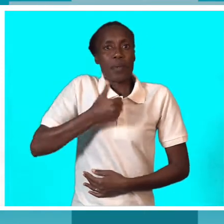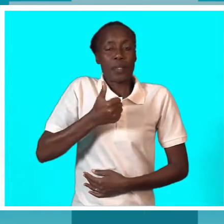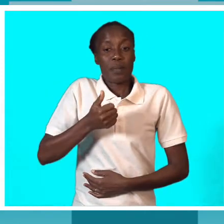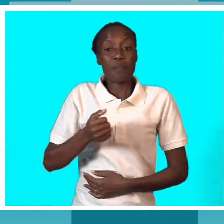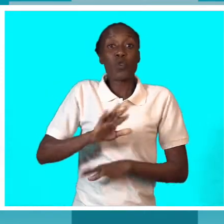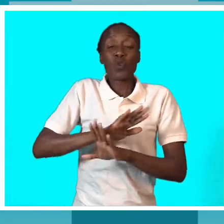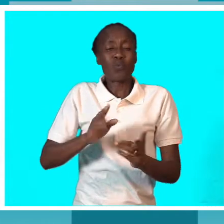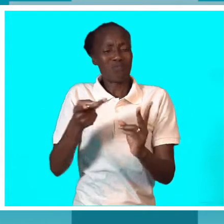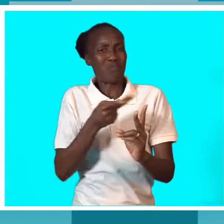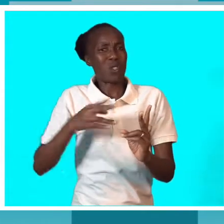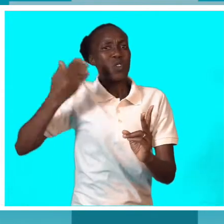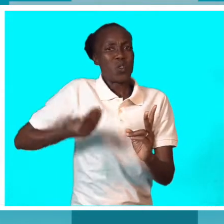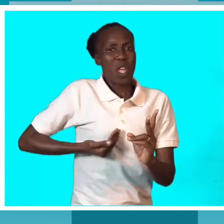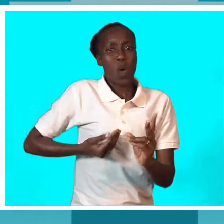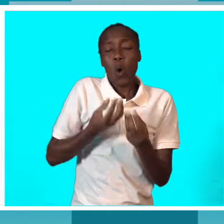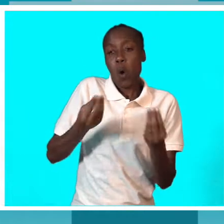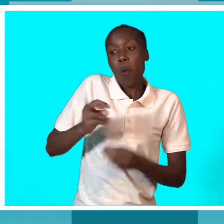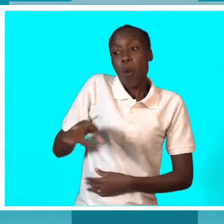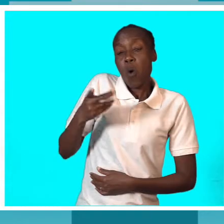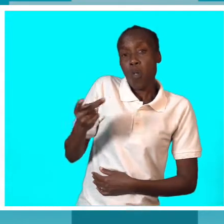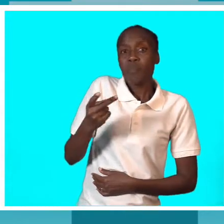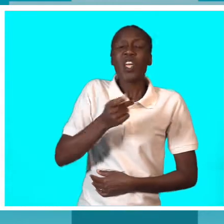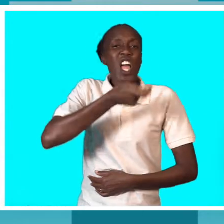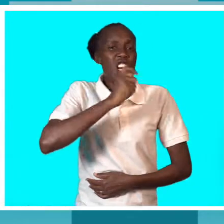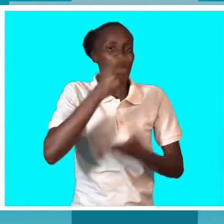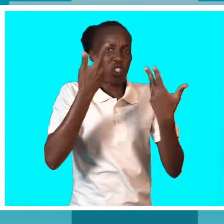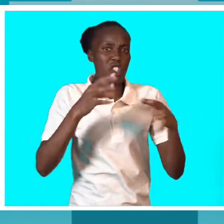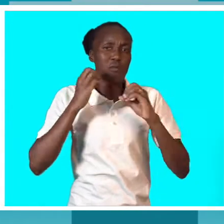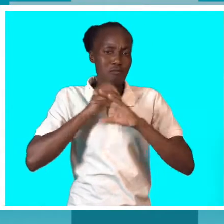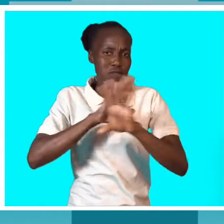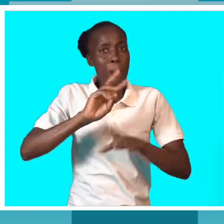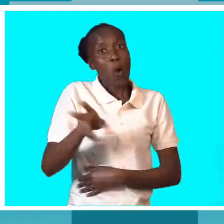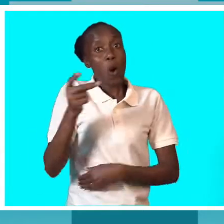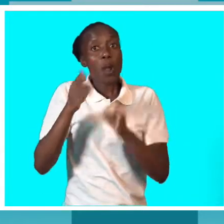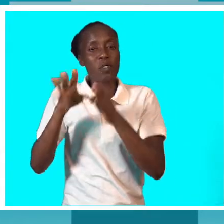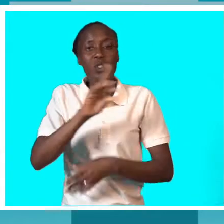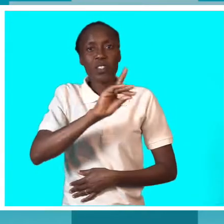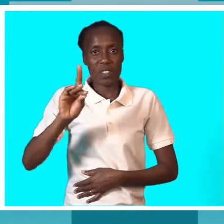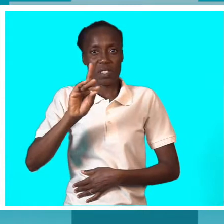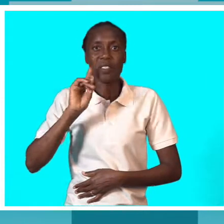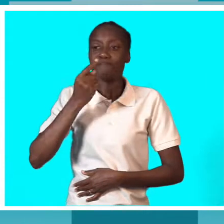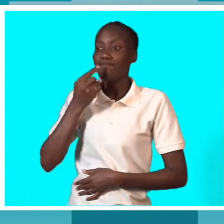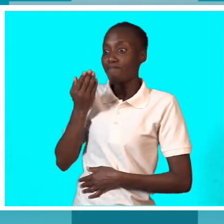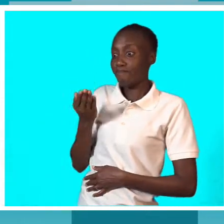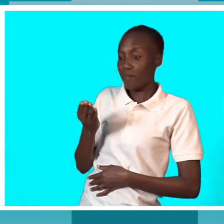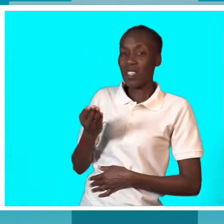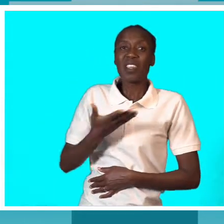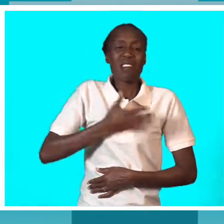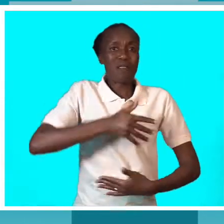acabamos de passar a reportagem, para outras pessoas com deficiência? Que se nós formos aprofundar mais a história destas duas mulheres,